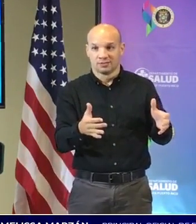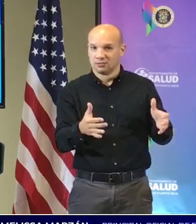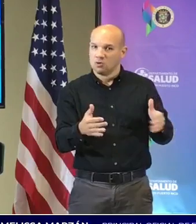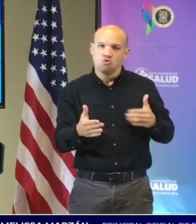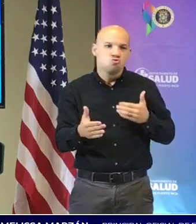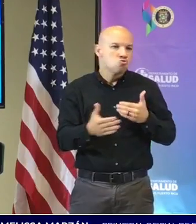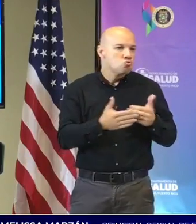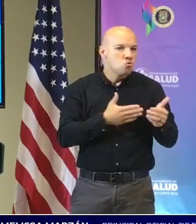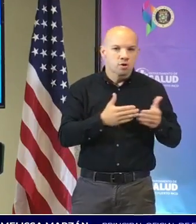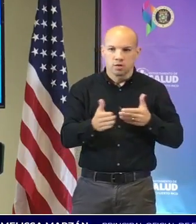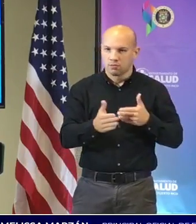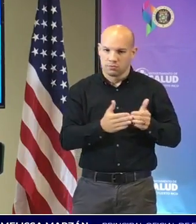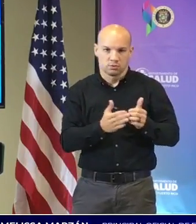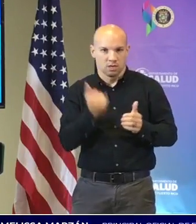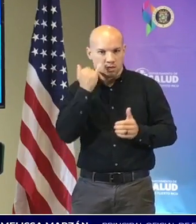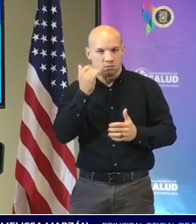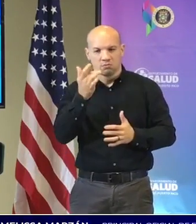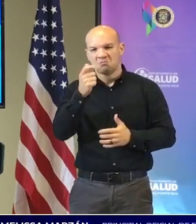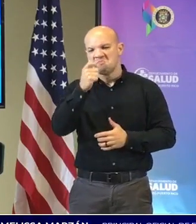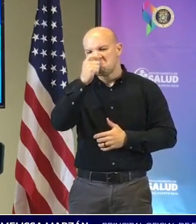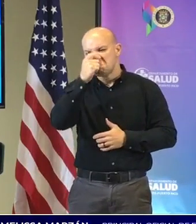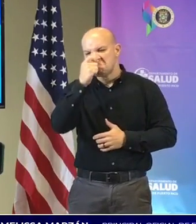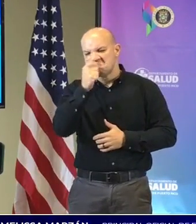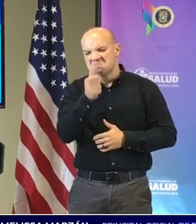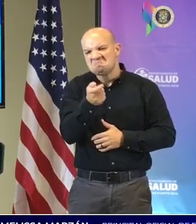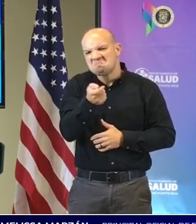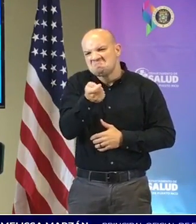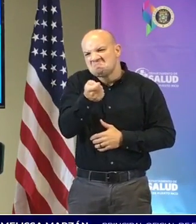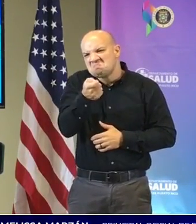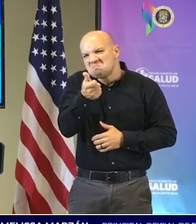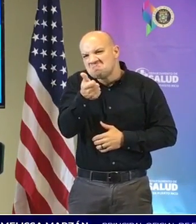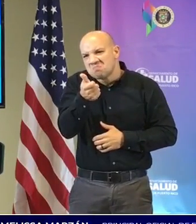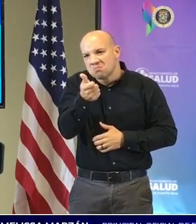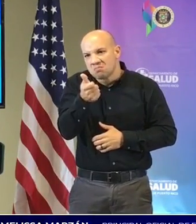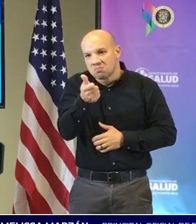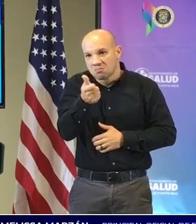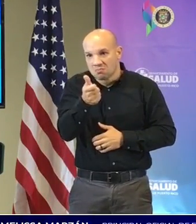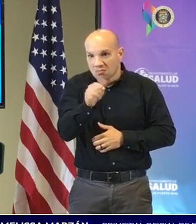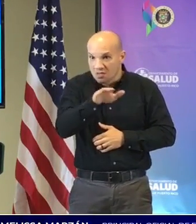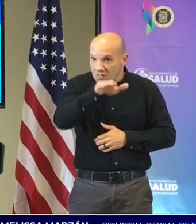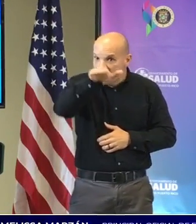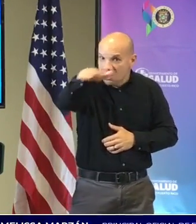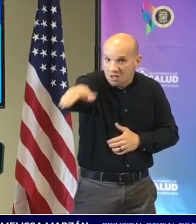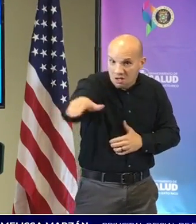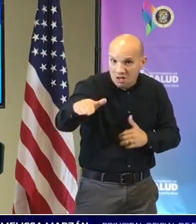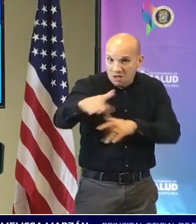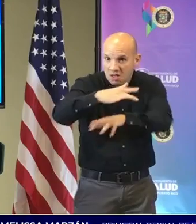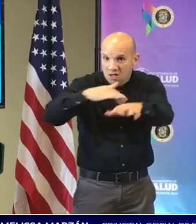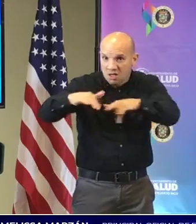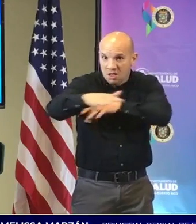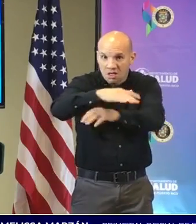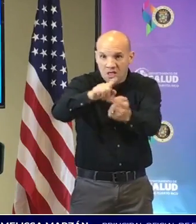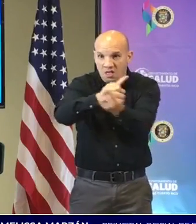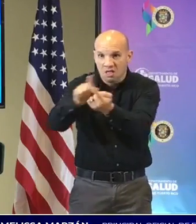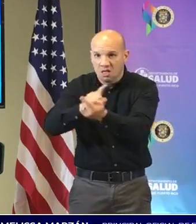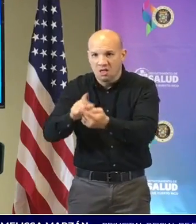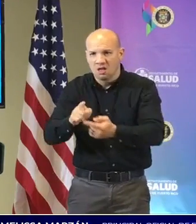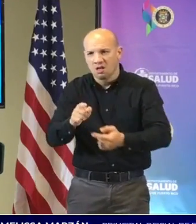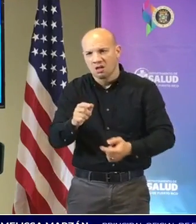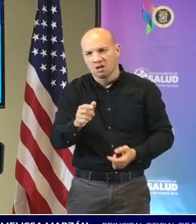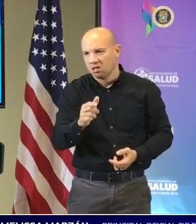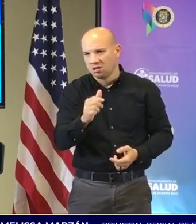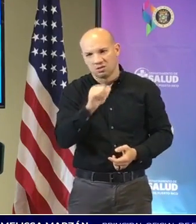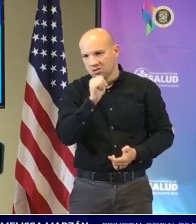síntomas que usted esté presentando no vaya a actividades para tener múltiples contactos cercanos porque sabemos